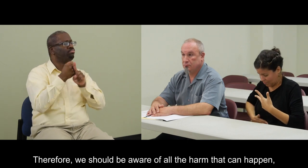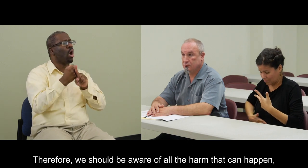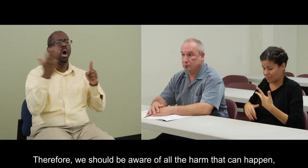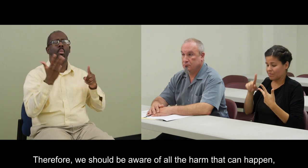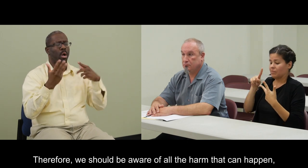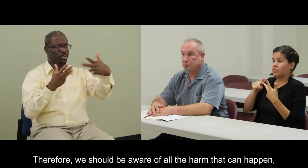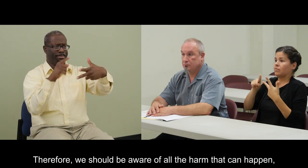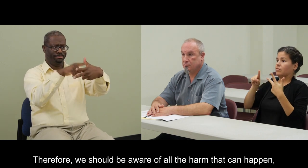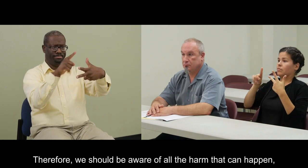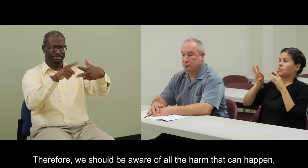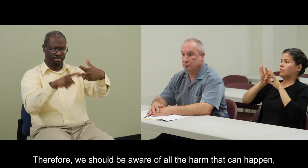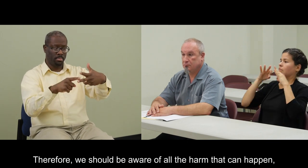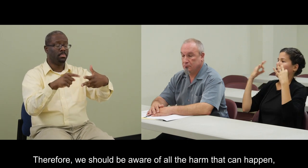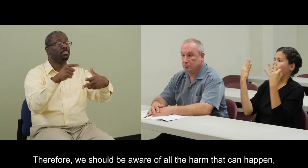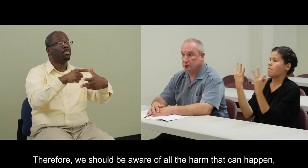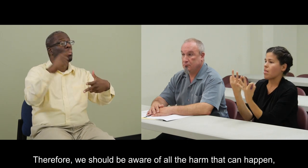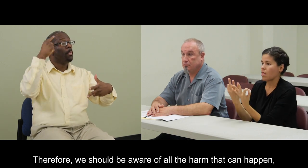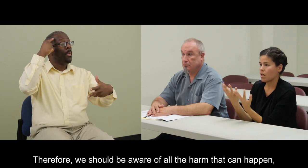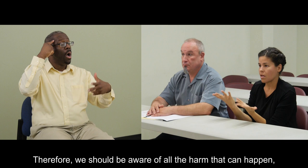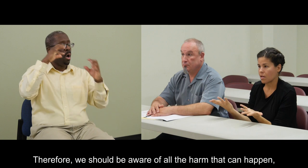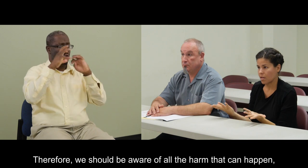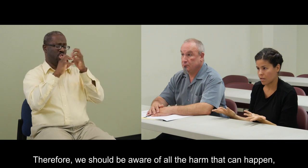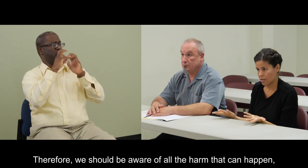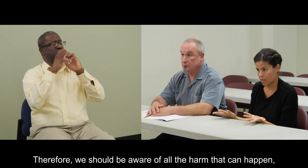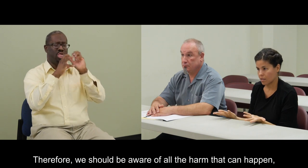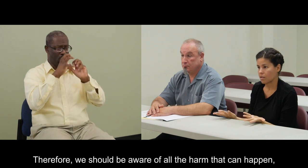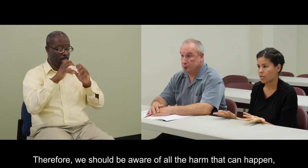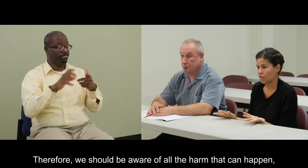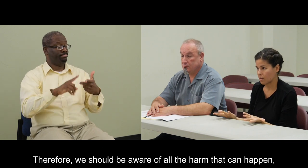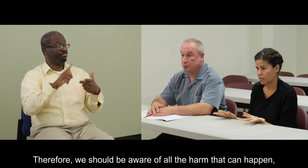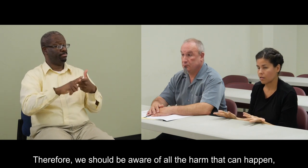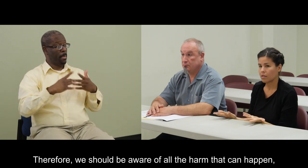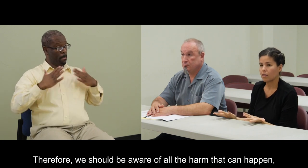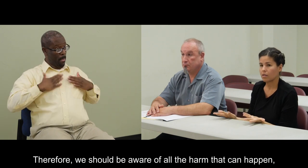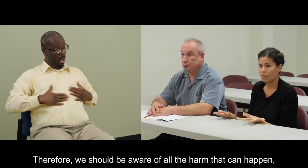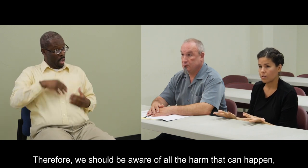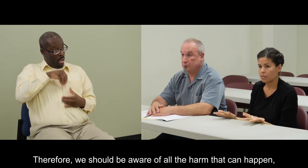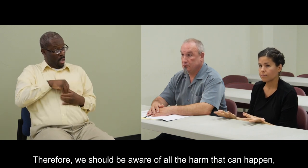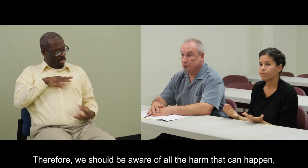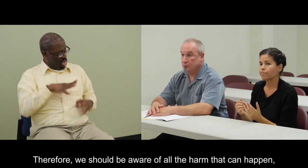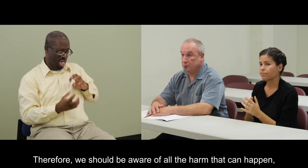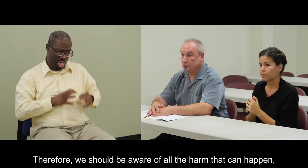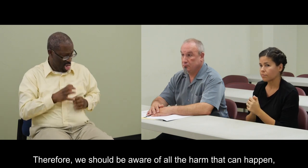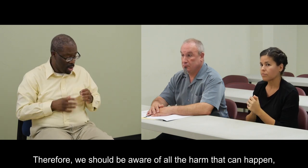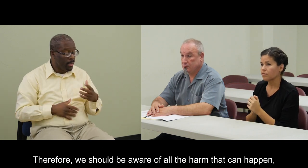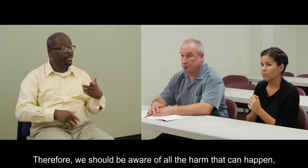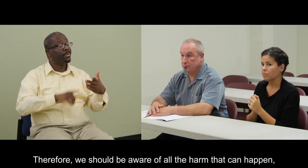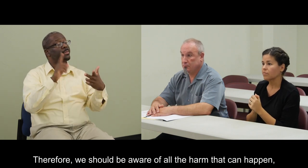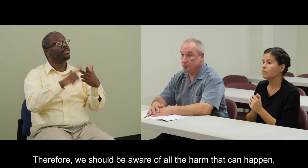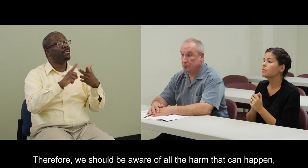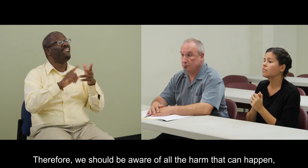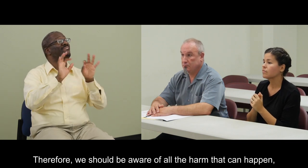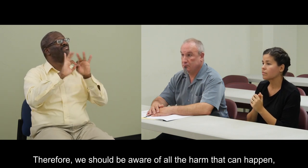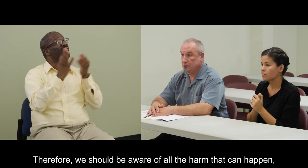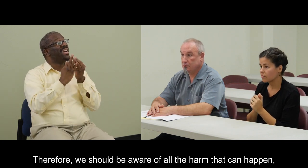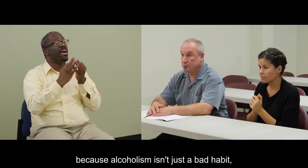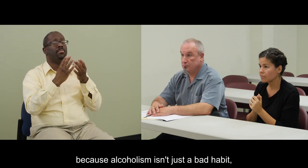Entonces, debemos estar conscientes de todo el daño que puede provocar.